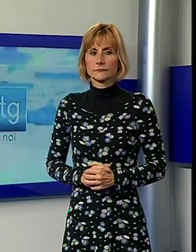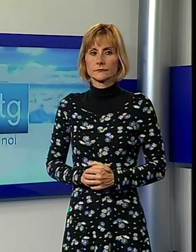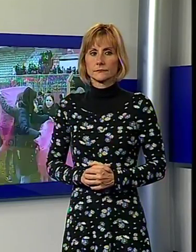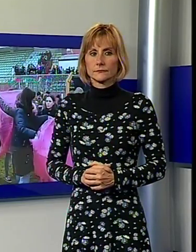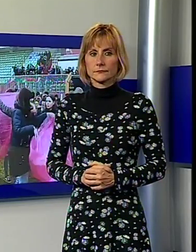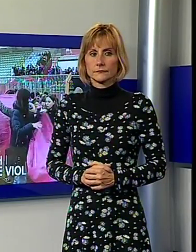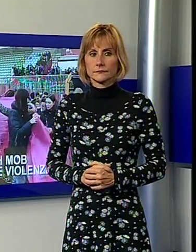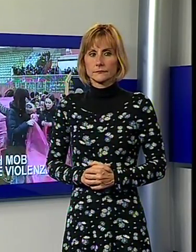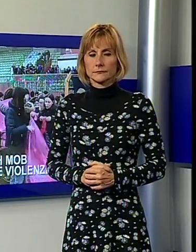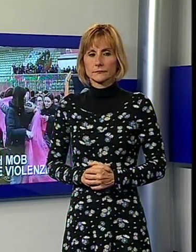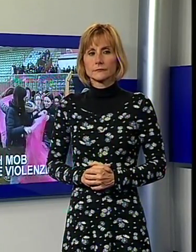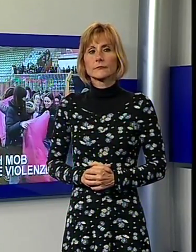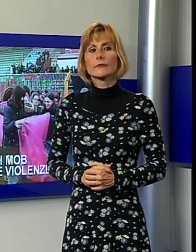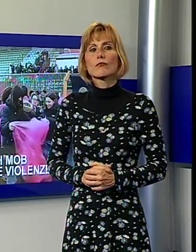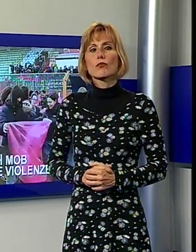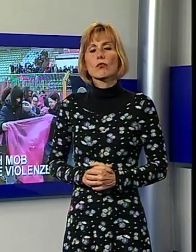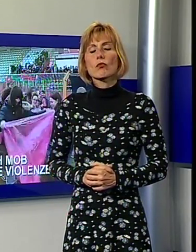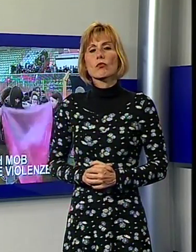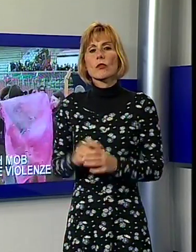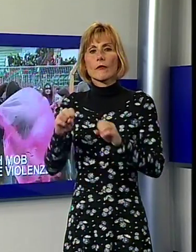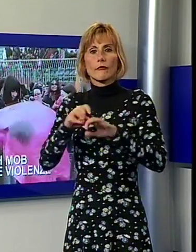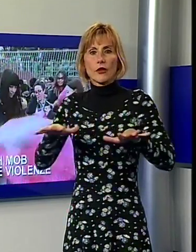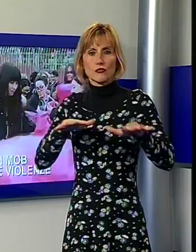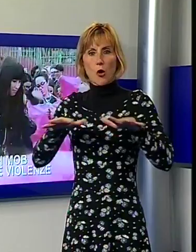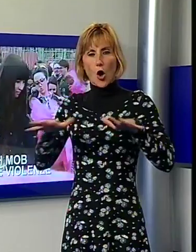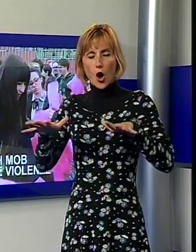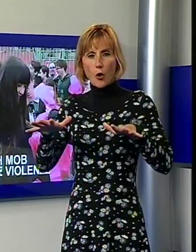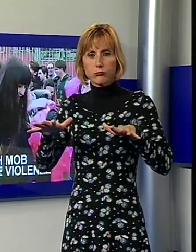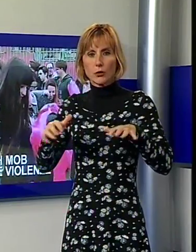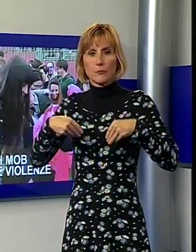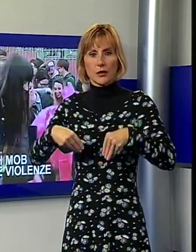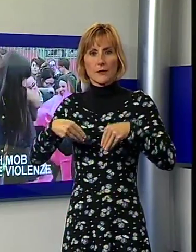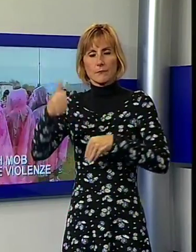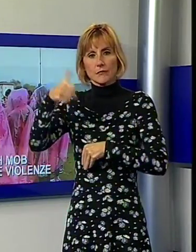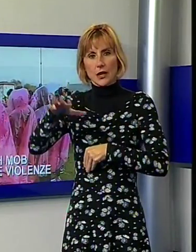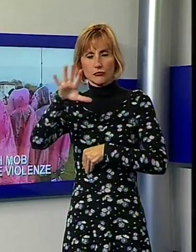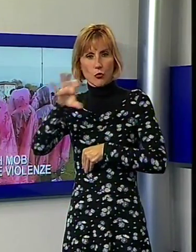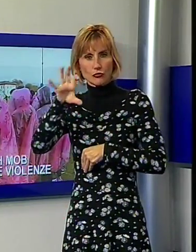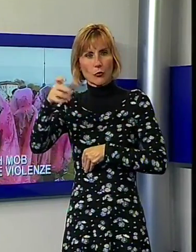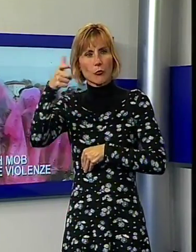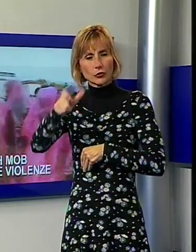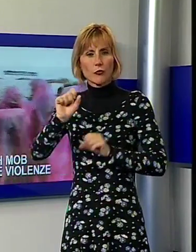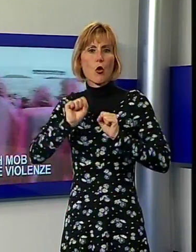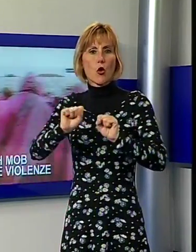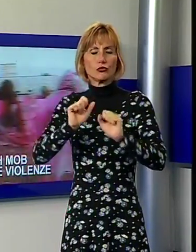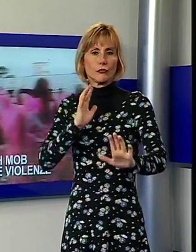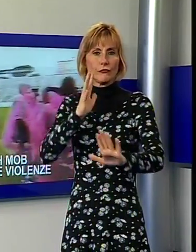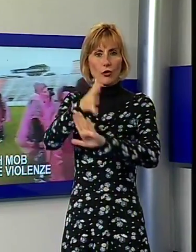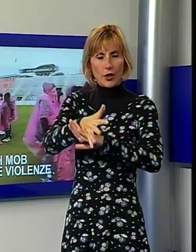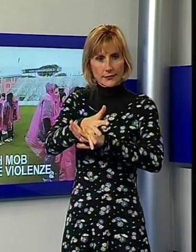In 1500 al flash mob per fermare le violenze, il prato del Port Elisa ha colto l'iniziativa di Cezvot e Croce